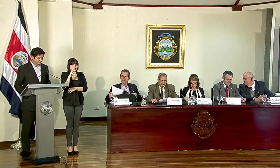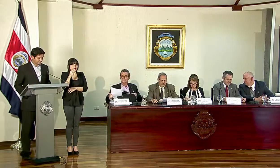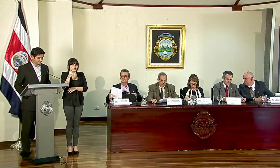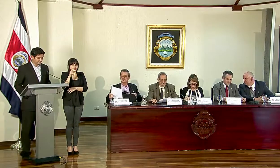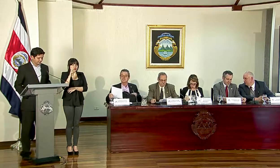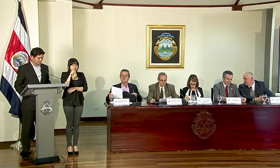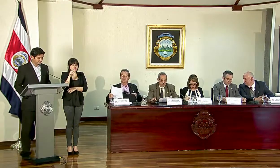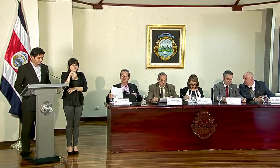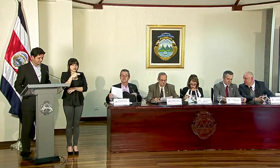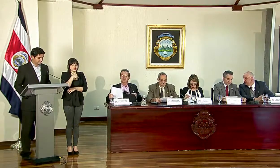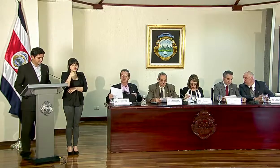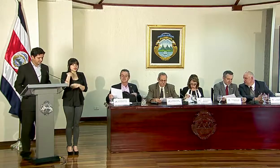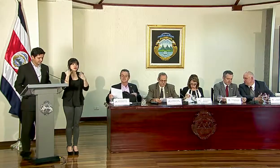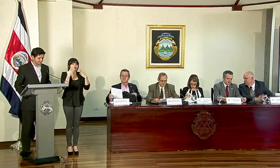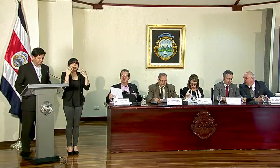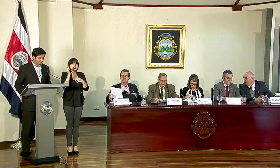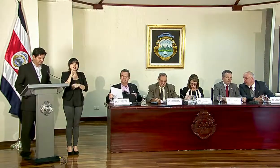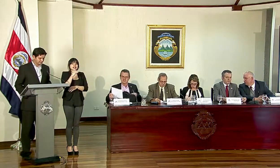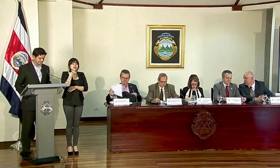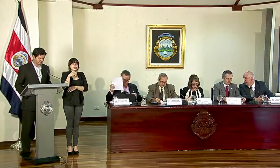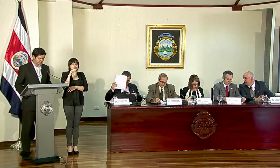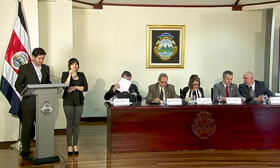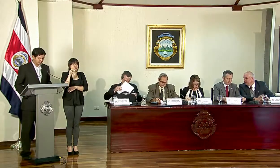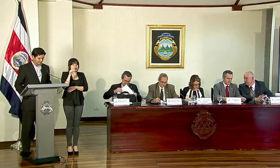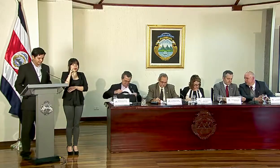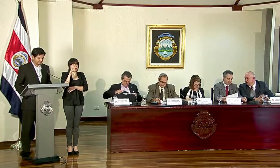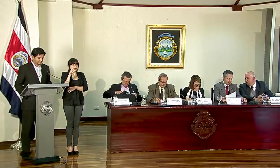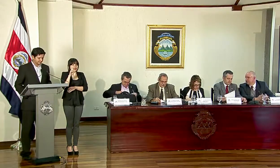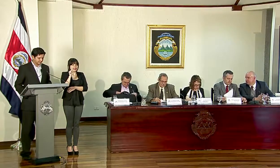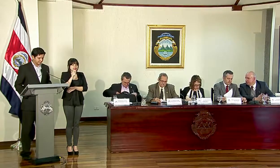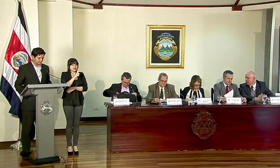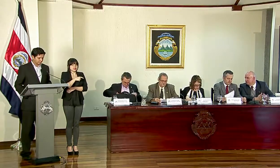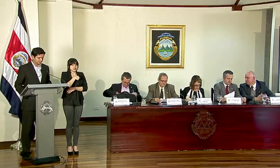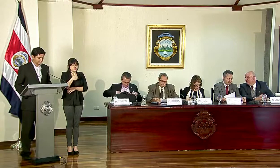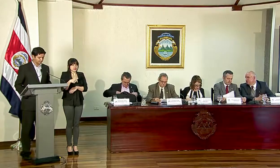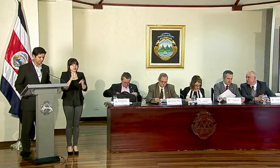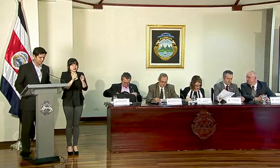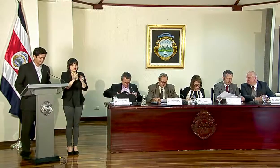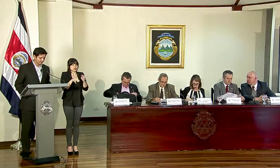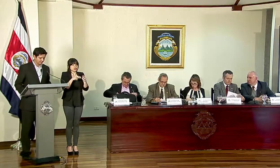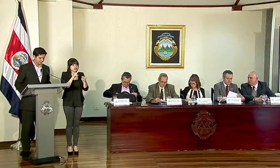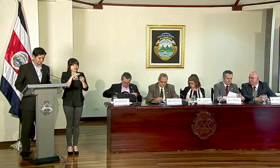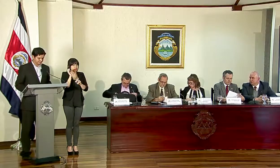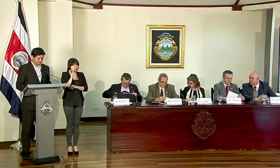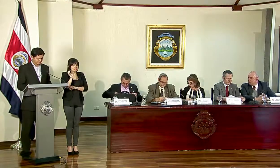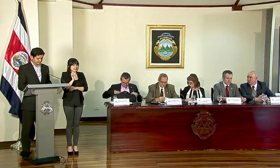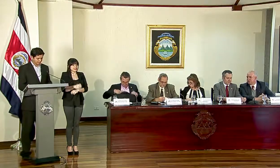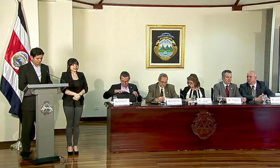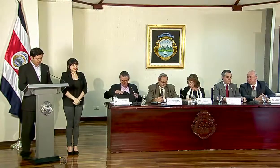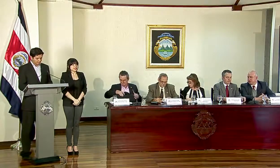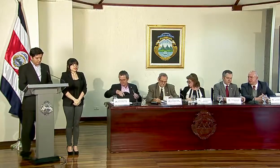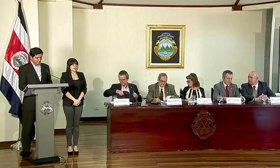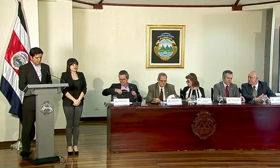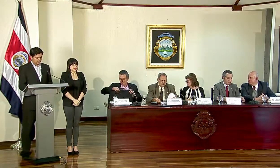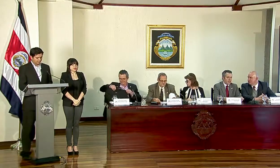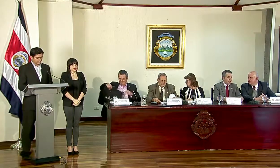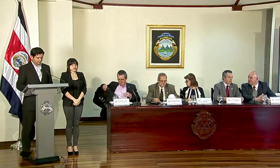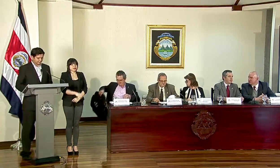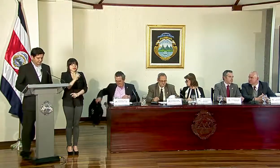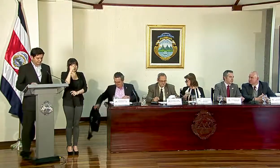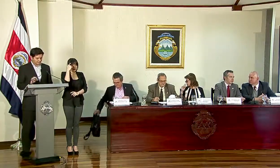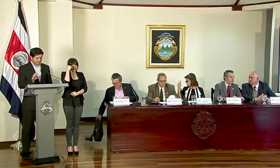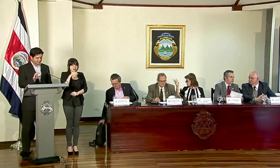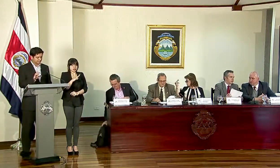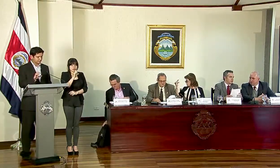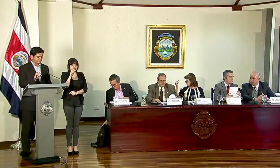ministro de Ambiente y Energía y el señor Iván Brenes, presidente de la Comisión Nacional de Emergencias. El gobierno